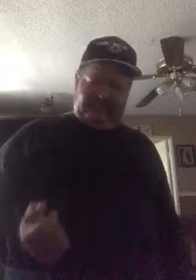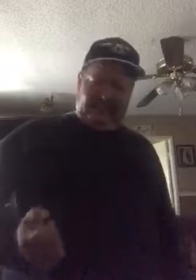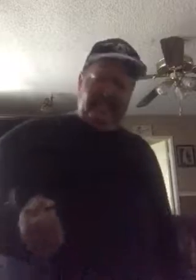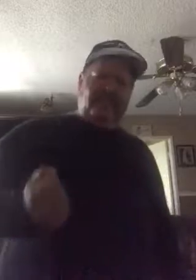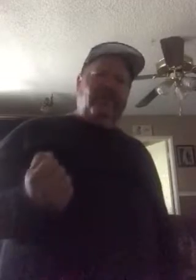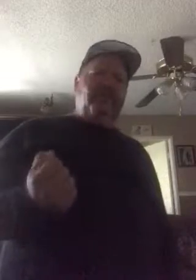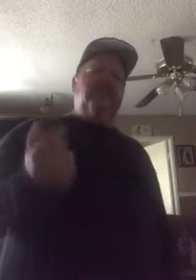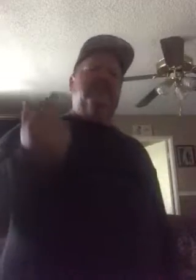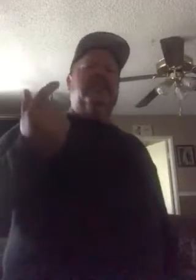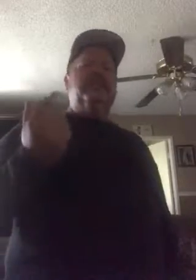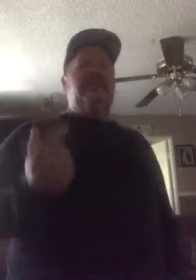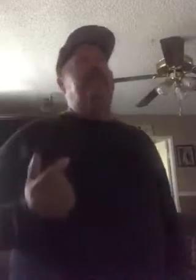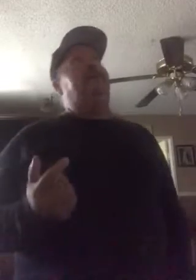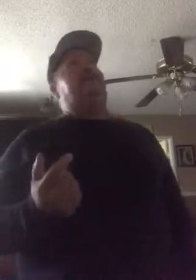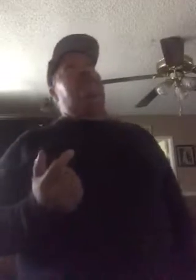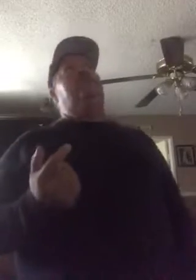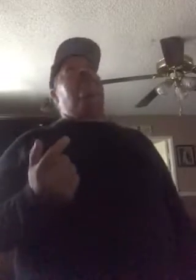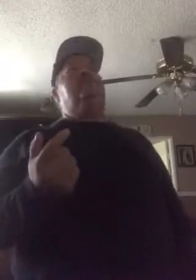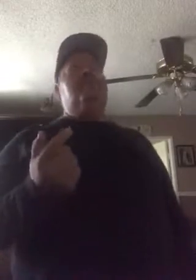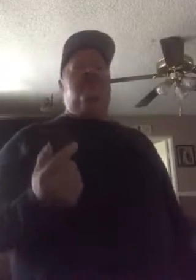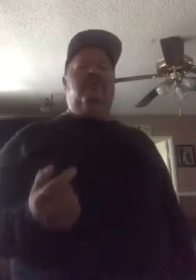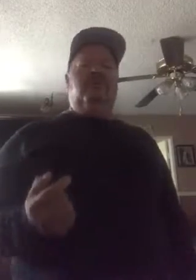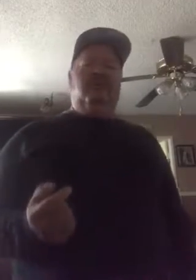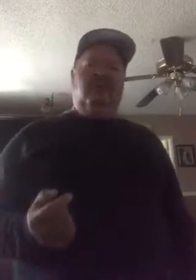hasta el sol se me apagó